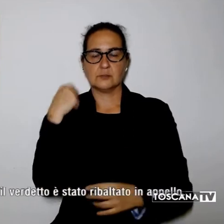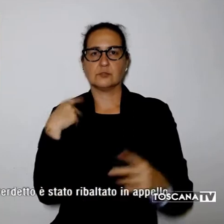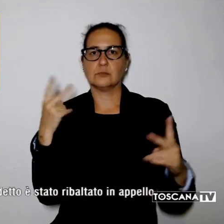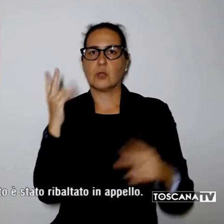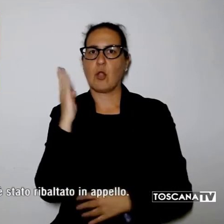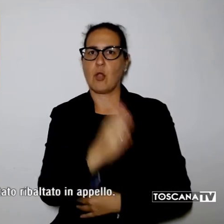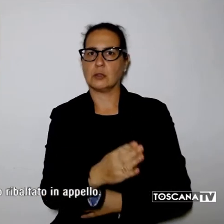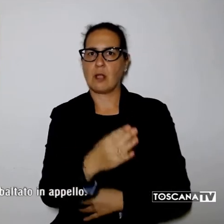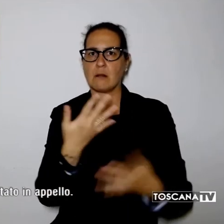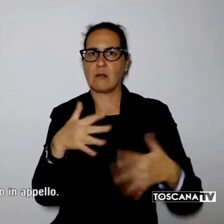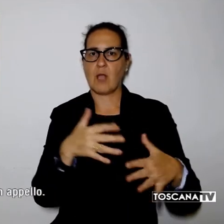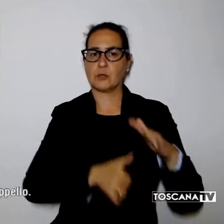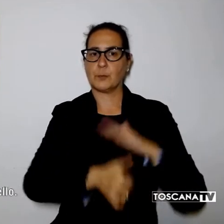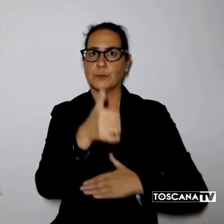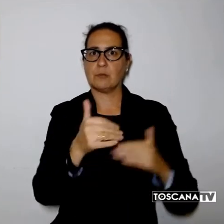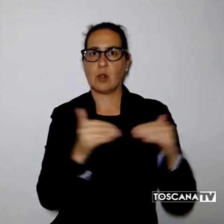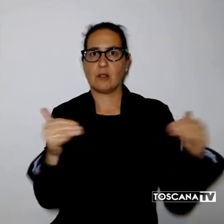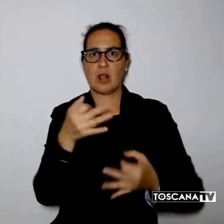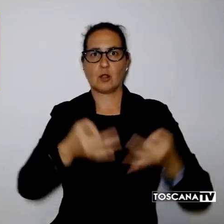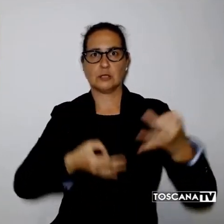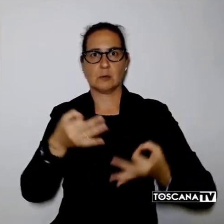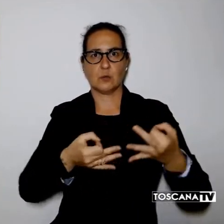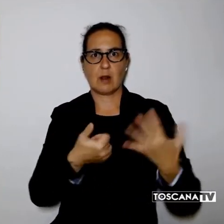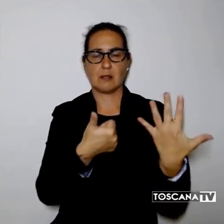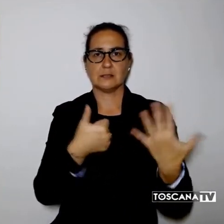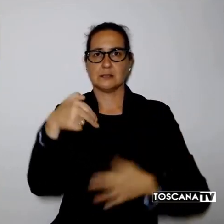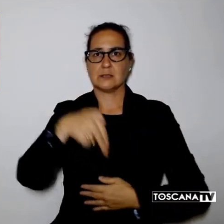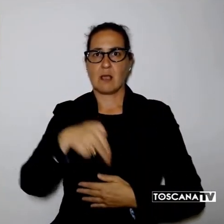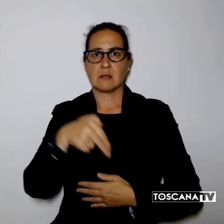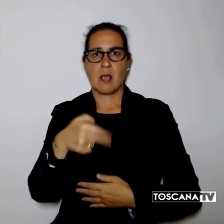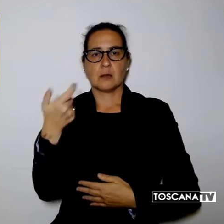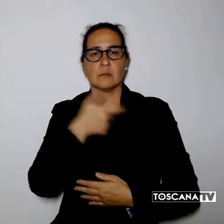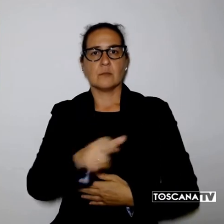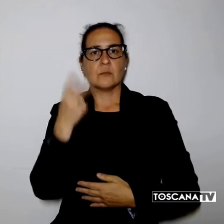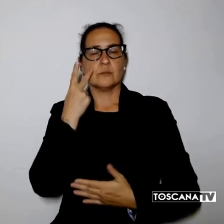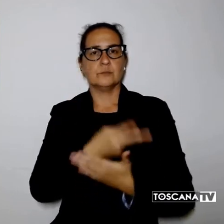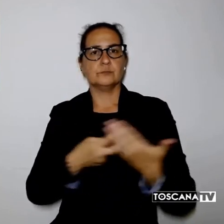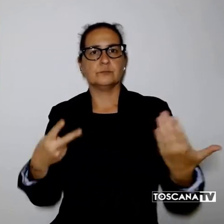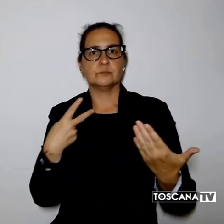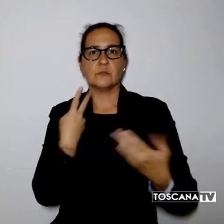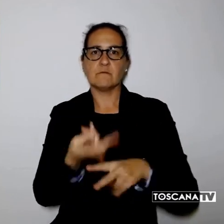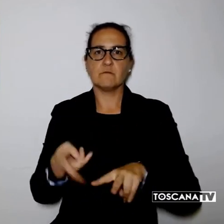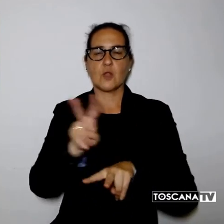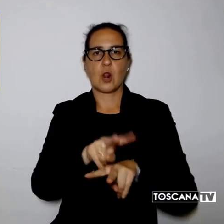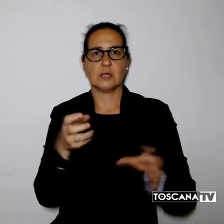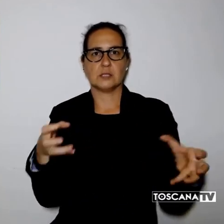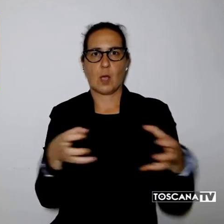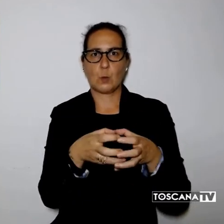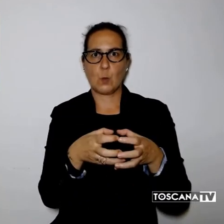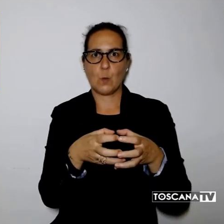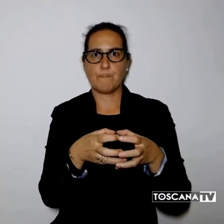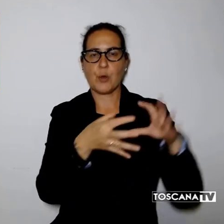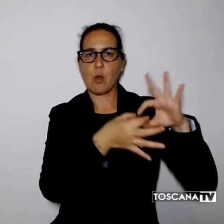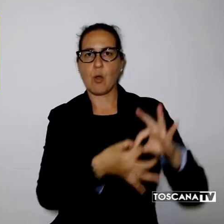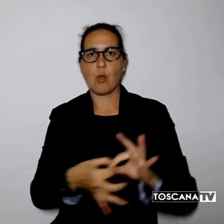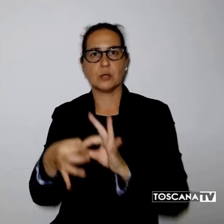primo grado dal Tribunale di Arezzo a sei anni per tentata violenza di gruppo e morte come conseguenza di altro reato.